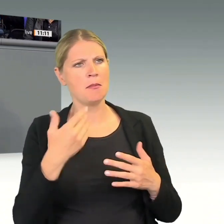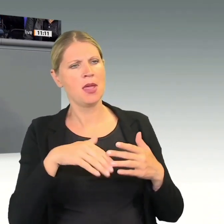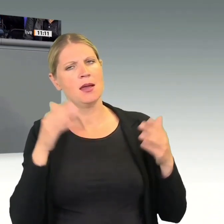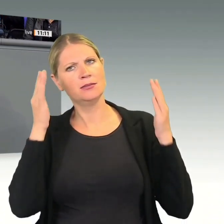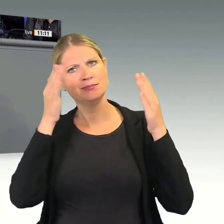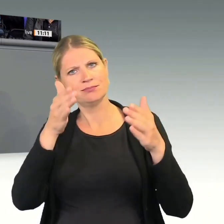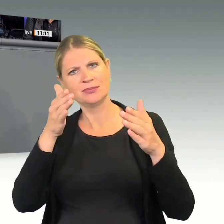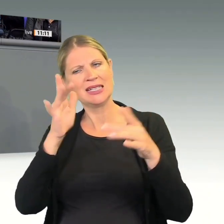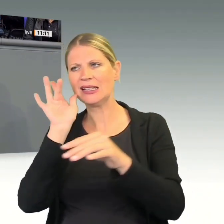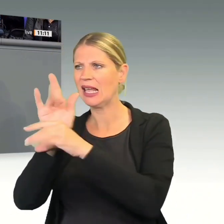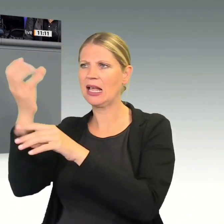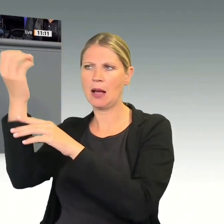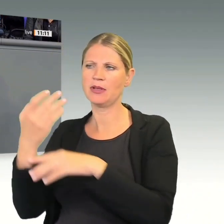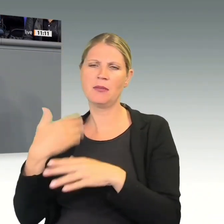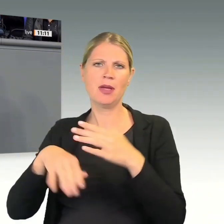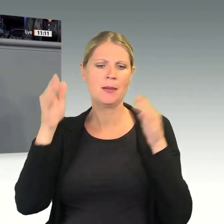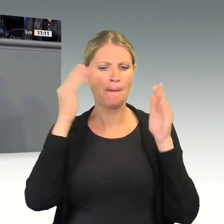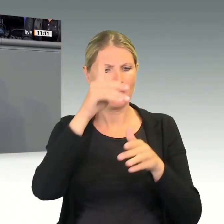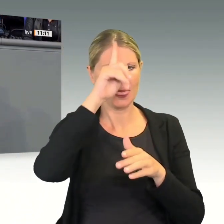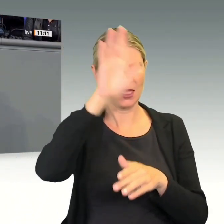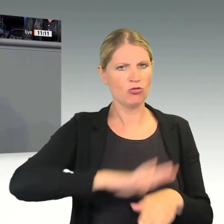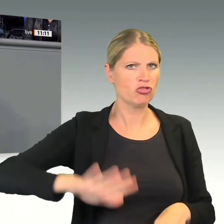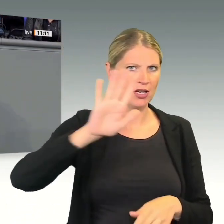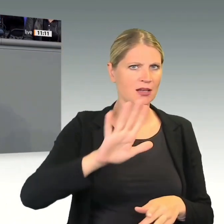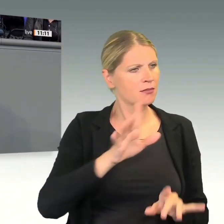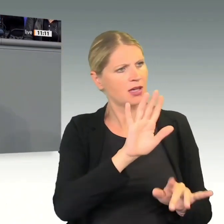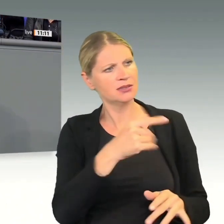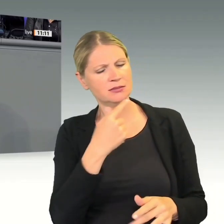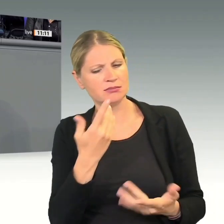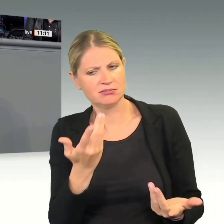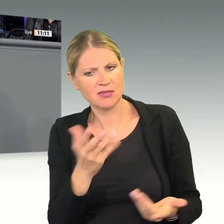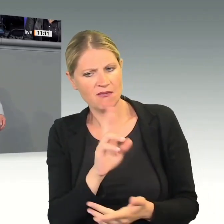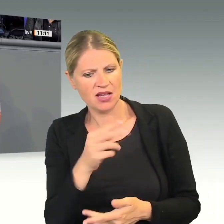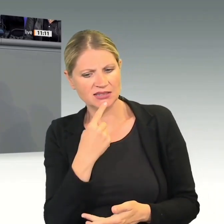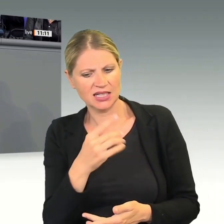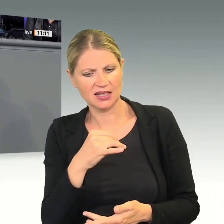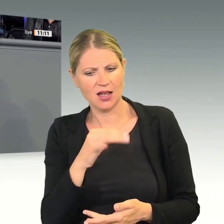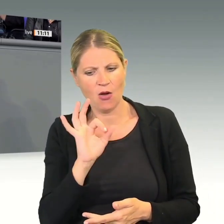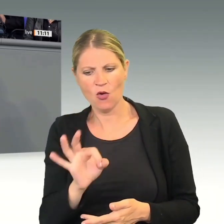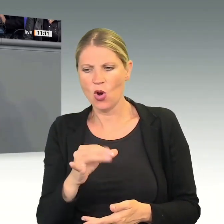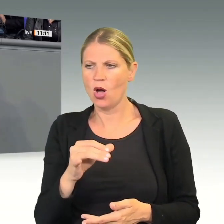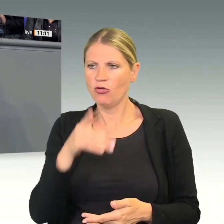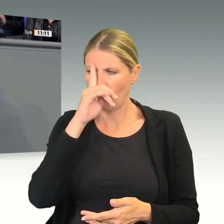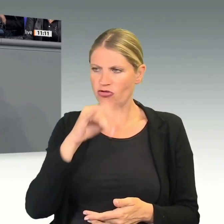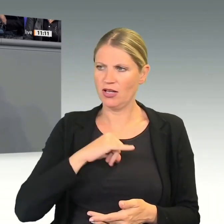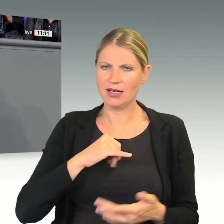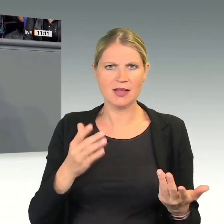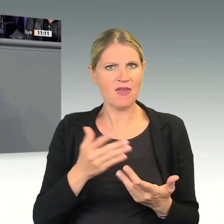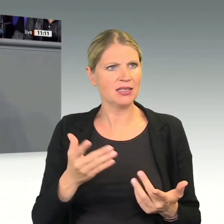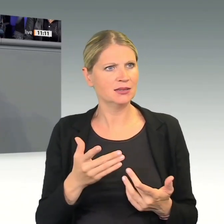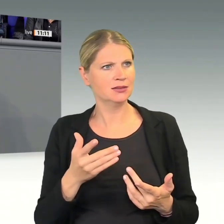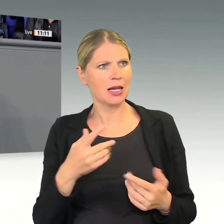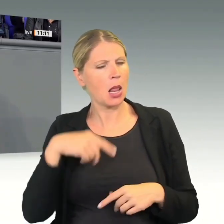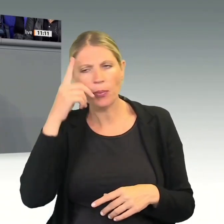Ich glaube, wir müssen uns mal Gedanken machen, wer definiert denn, was im Interesse Deutschlands ist. Ich glaube nicht, dass es im Interesse Deutschlands ist, wenn der Regenwald weiter